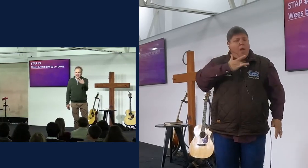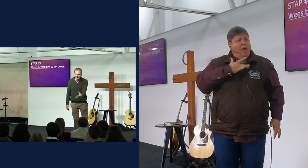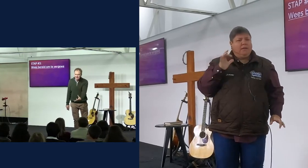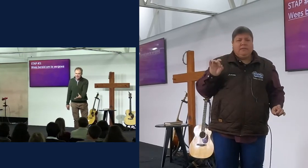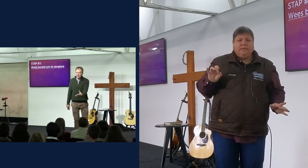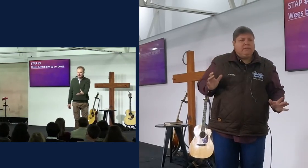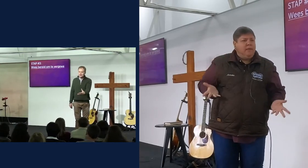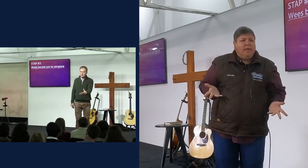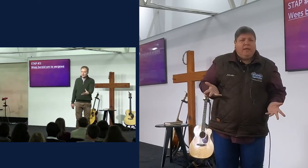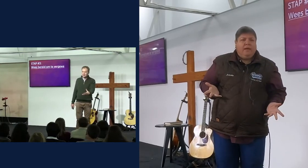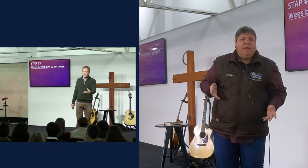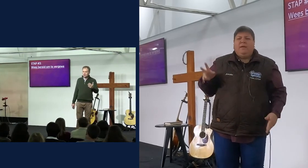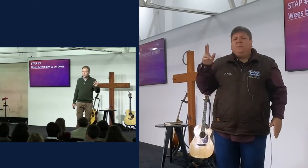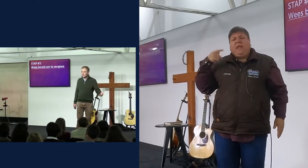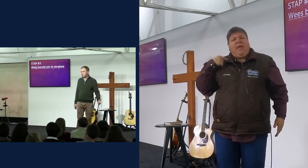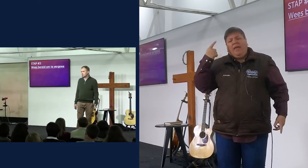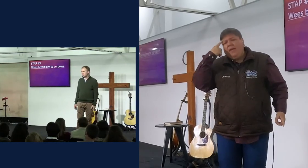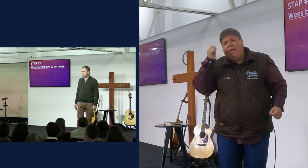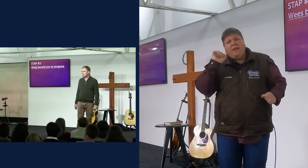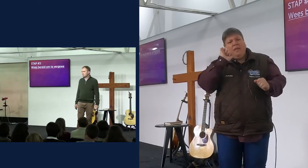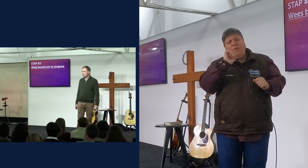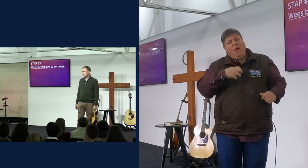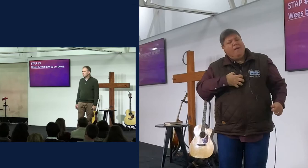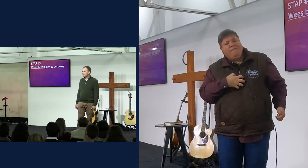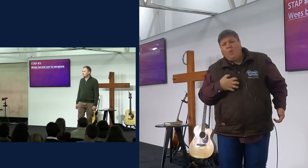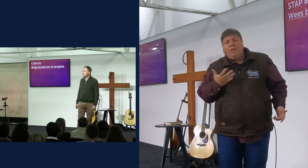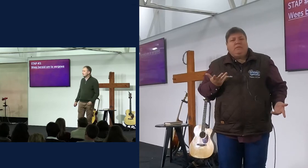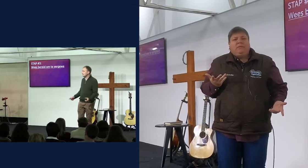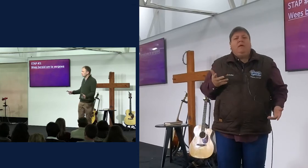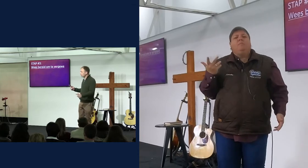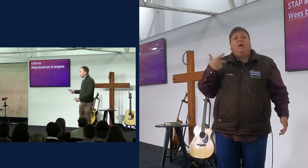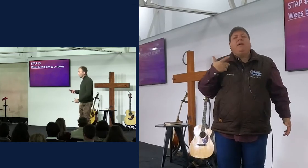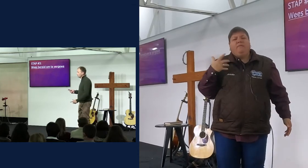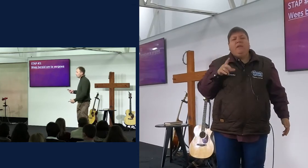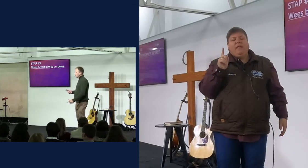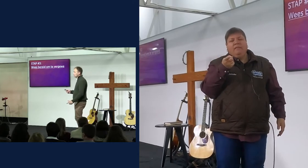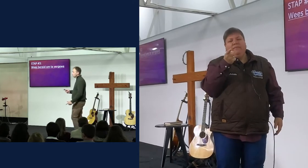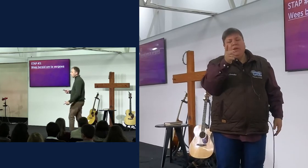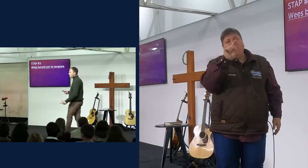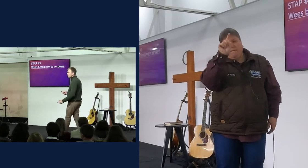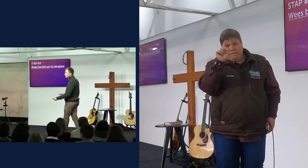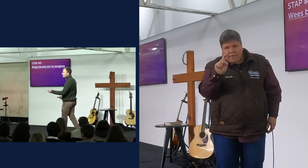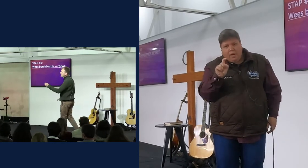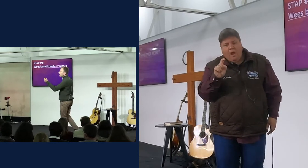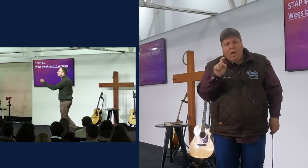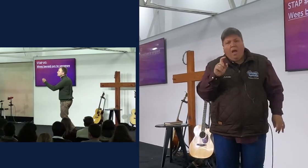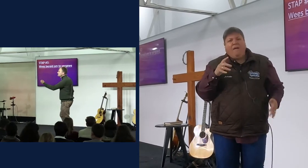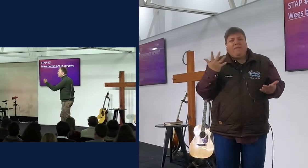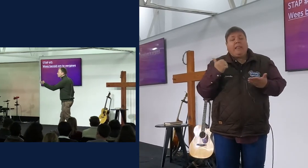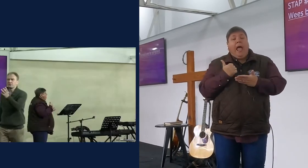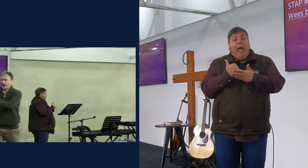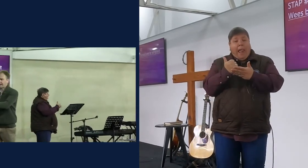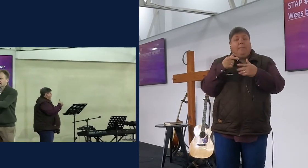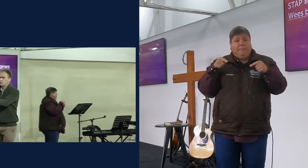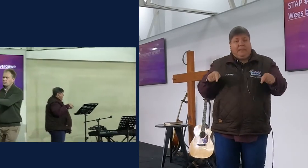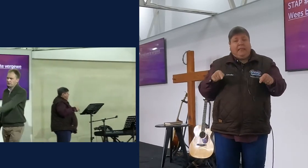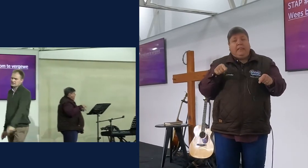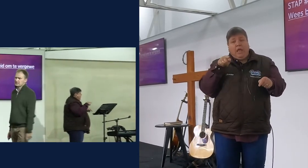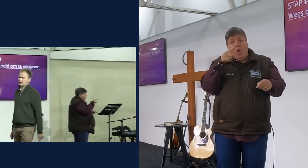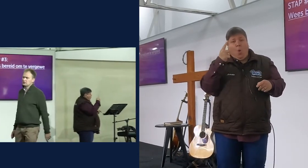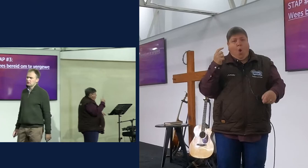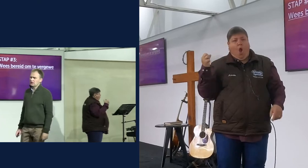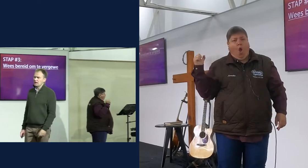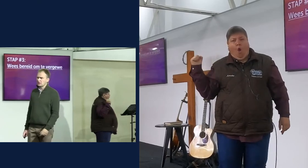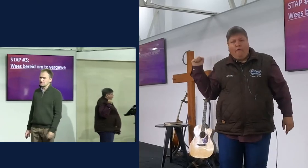wat hier jy gegaan het, tot hier toe nie, maar ek wil vir jou net hierdie vraag vraag, wat helpt dit jou werkelijk om